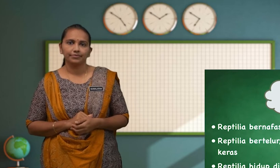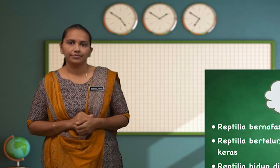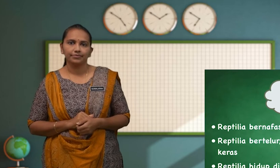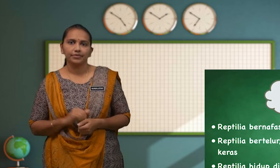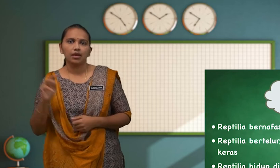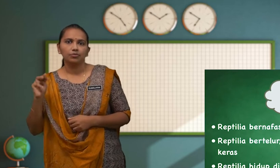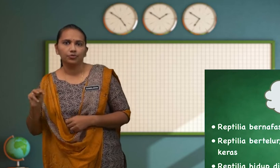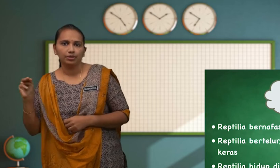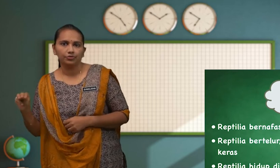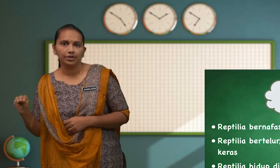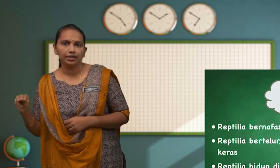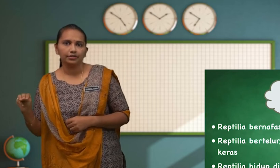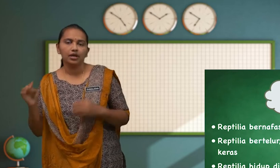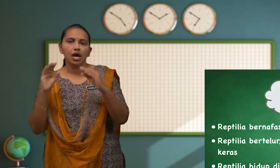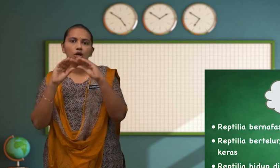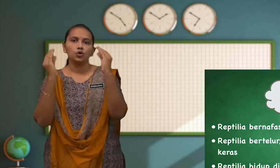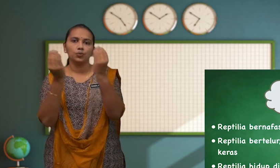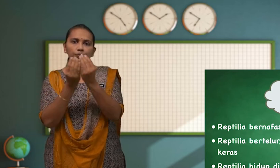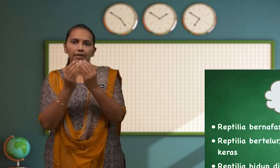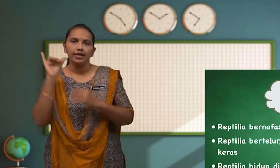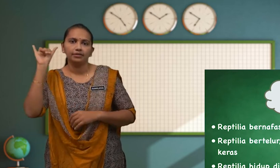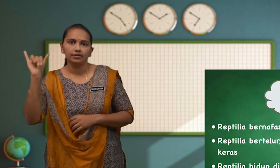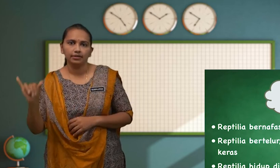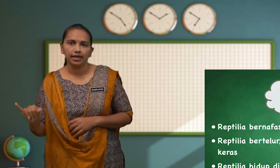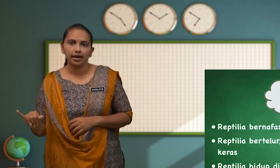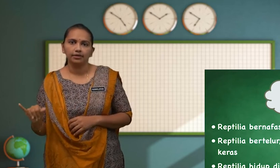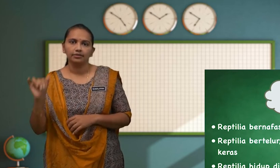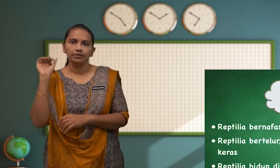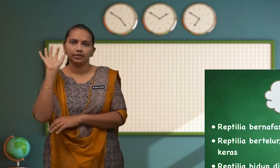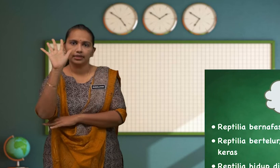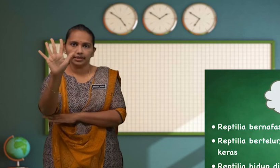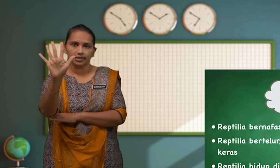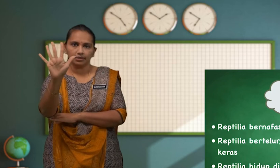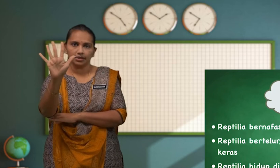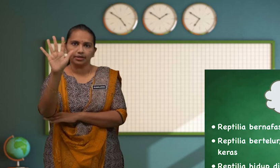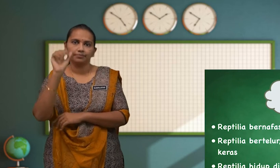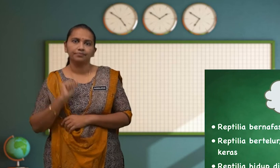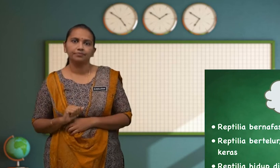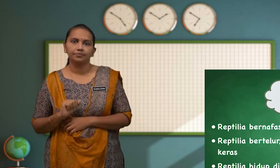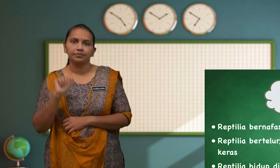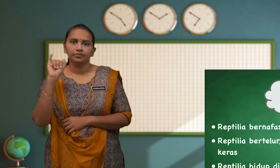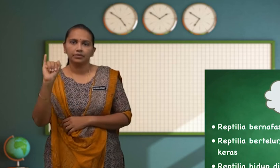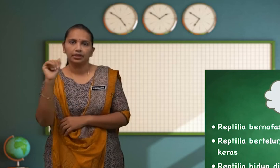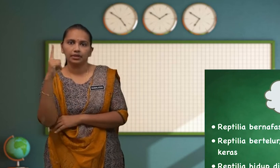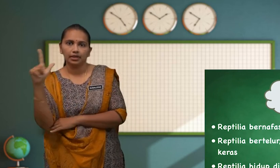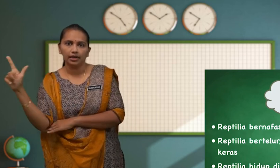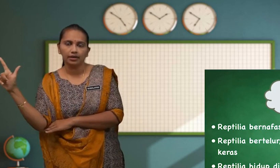Murid-murid Kumpulan Yang Kelima Ialah